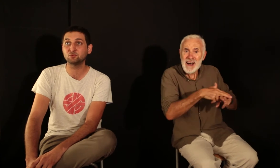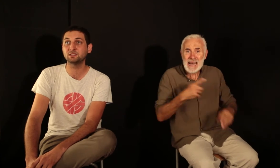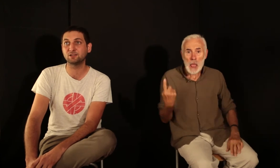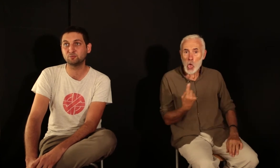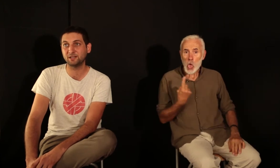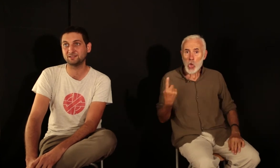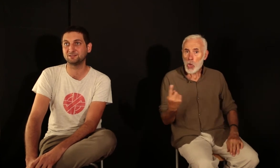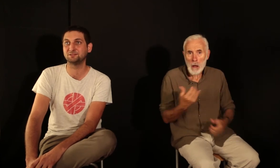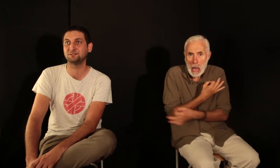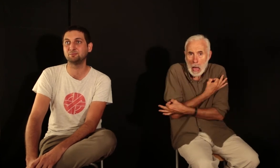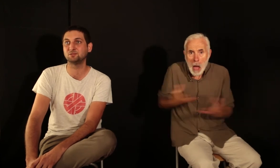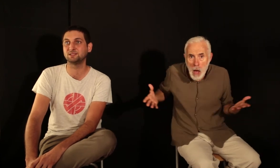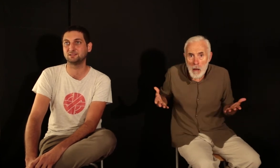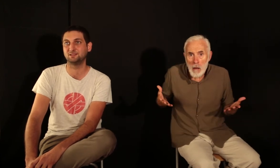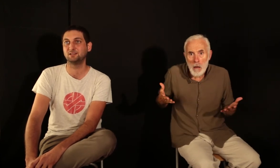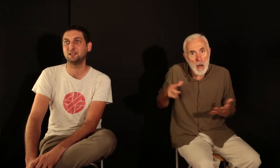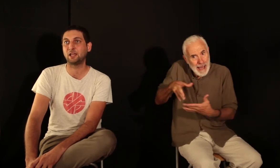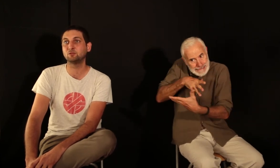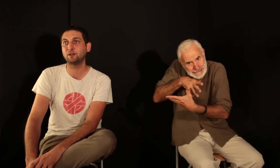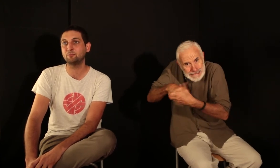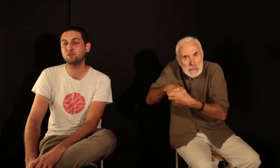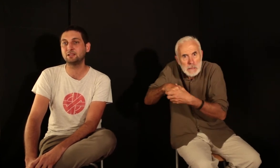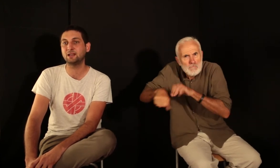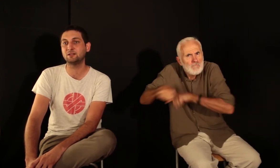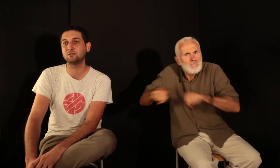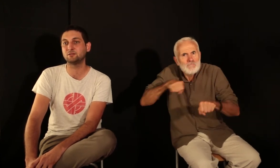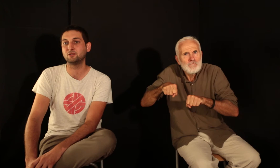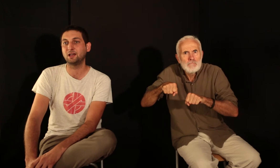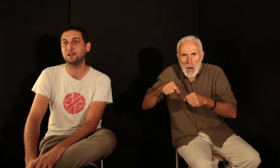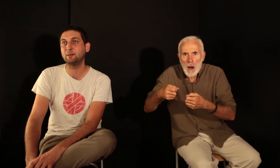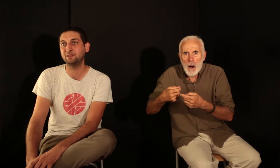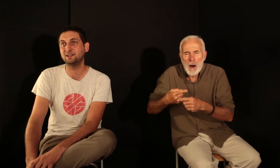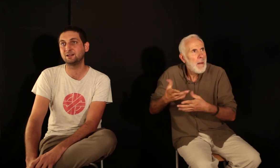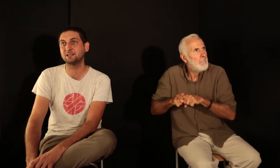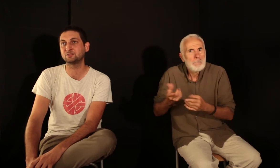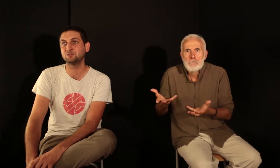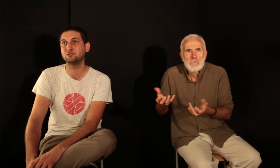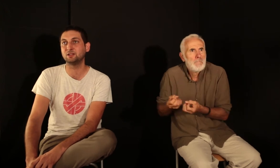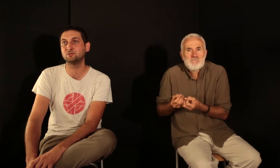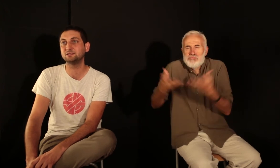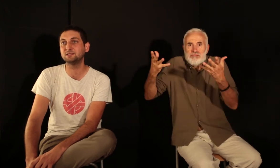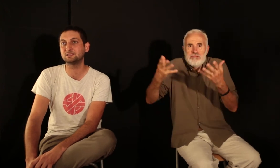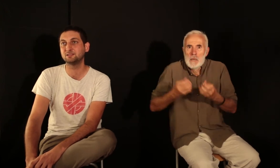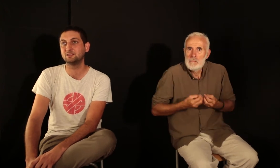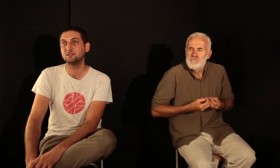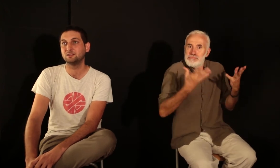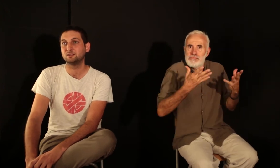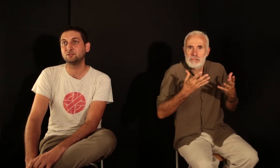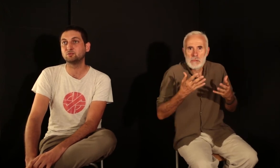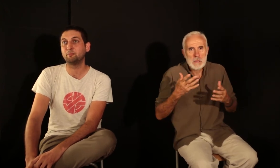qui accompagnent les procès. Et donc, vraiment, il y a un appel à ce que la justice ne soit